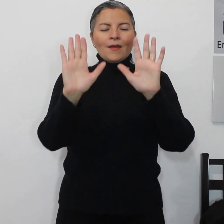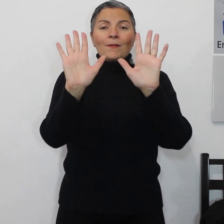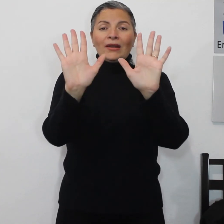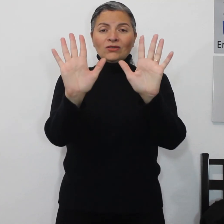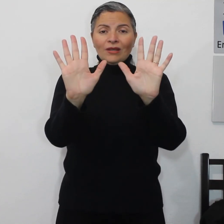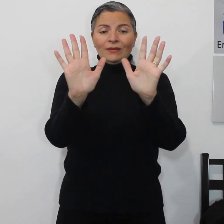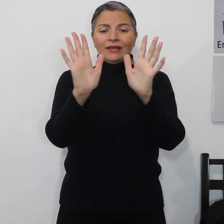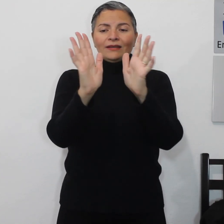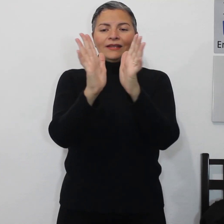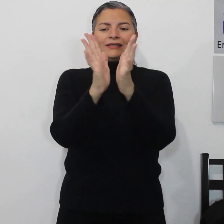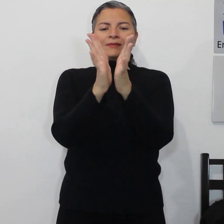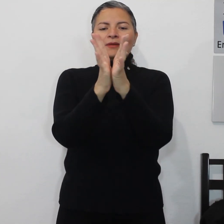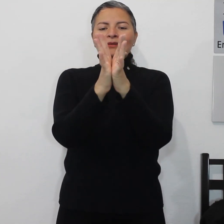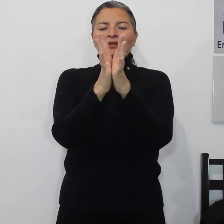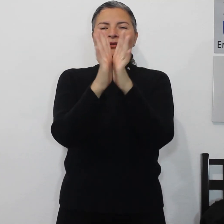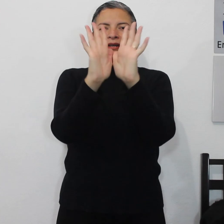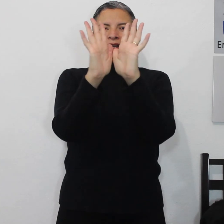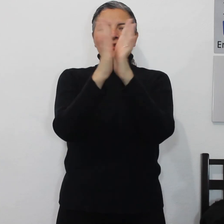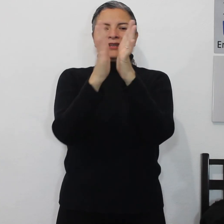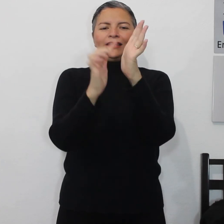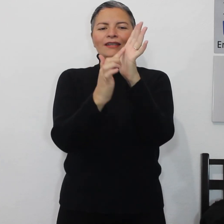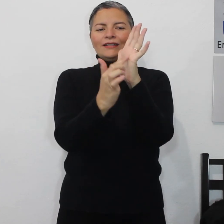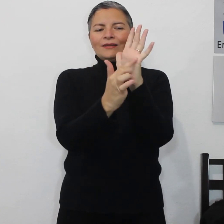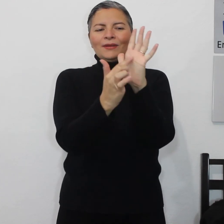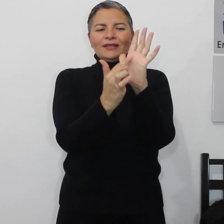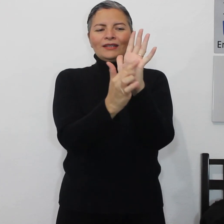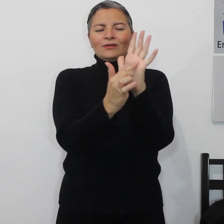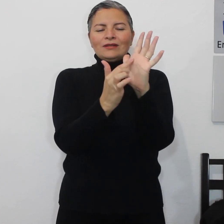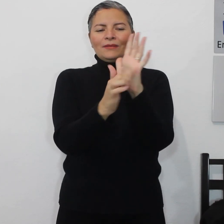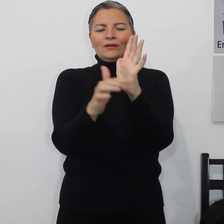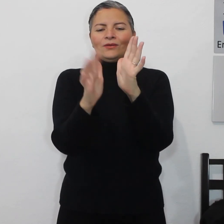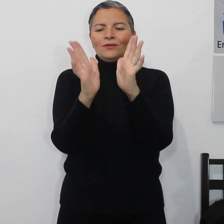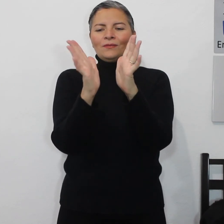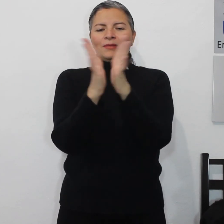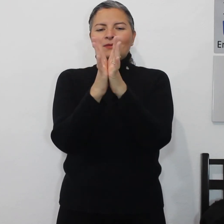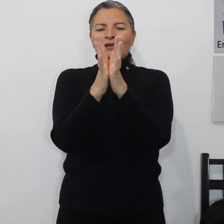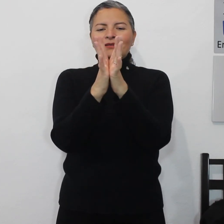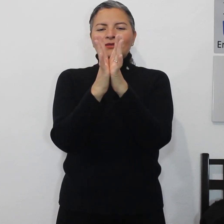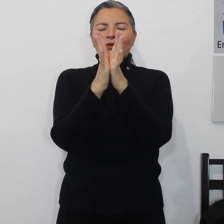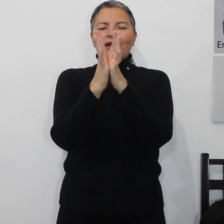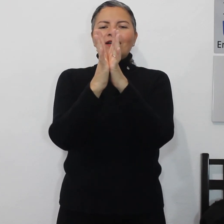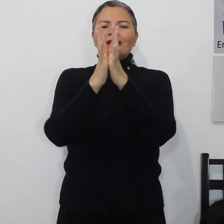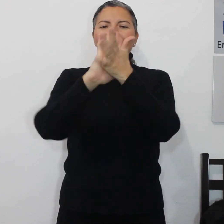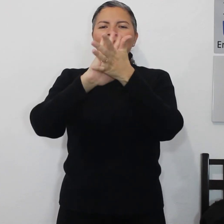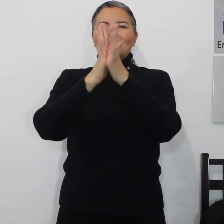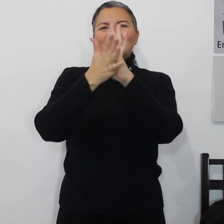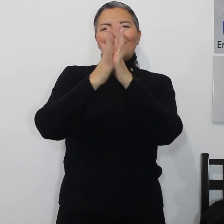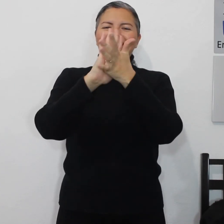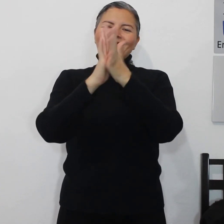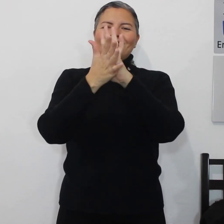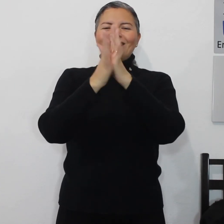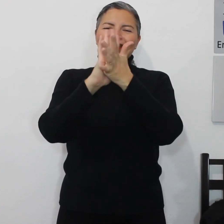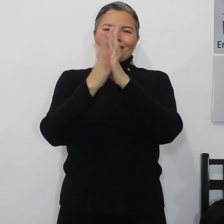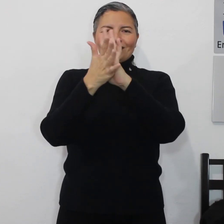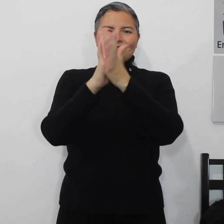Manos abiertas, vamos a tocar aquí esta parte de nuestra mano, vamos a chocar y hacemos adelante y atrás.